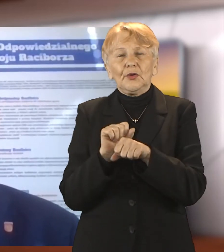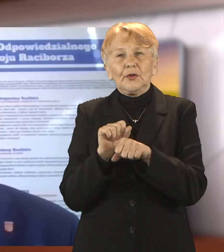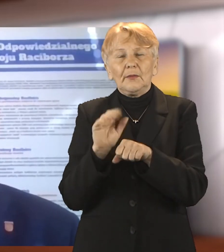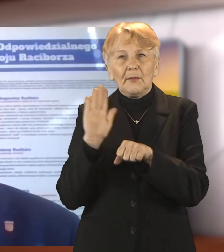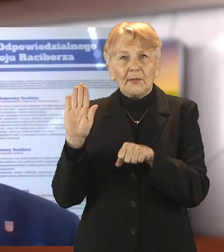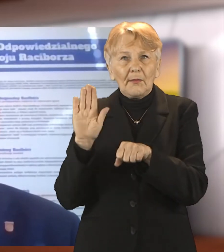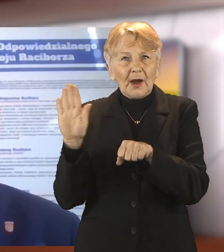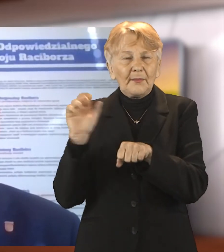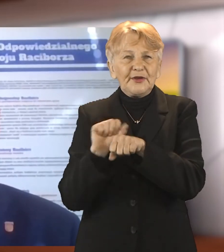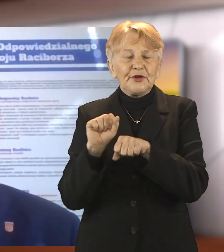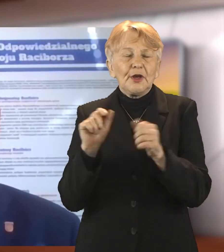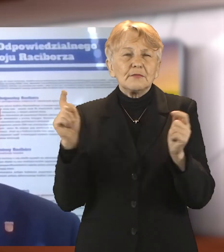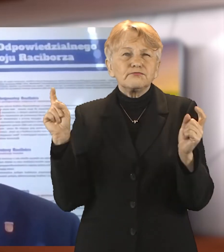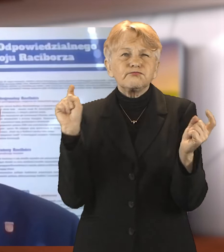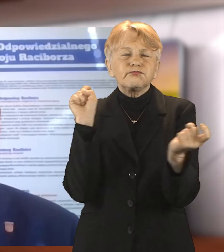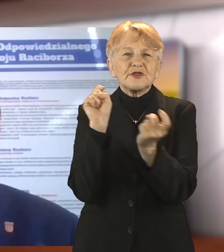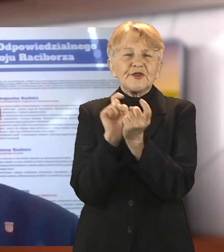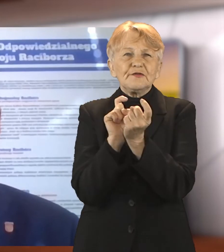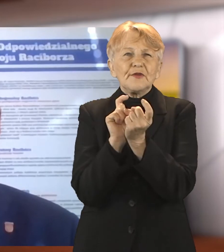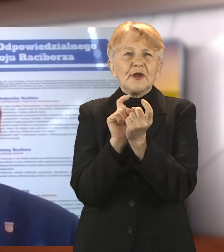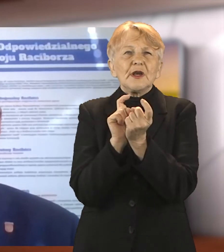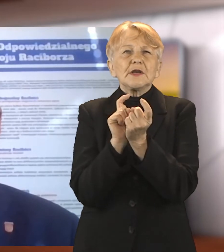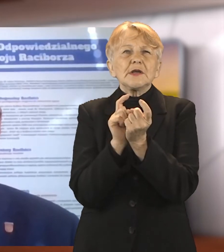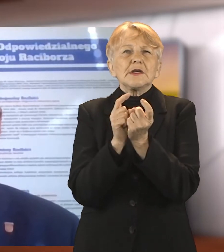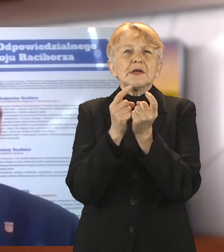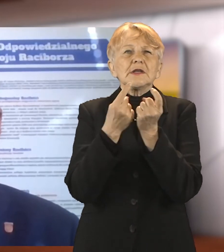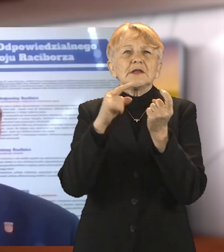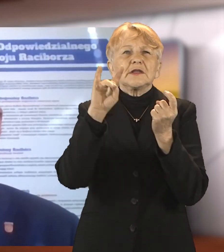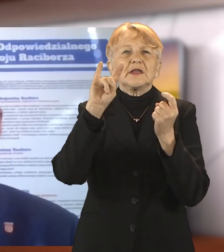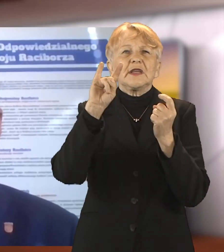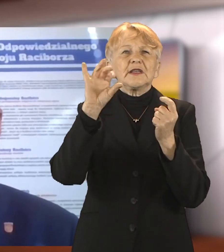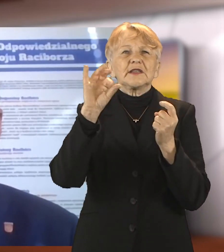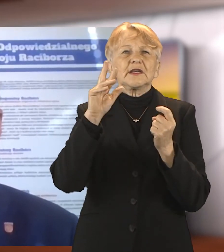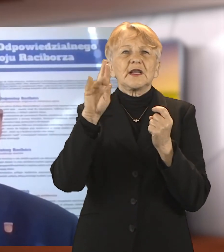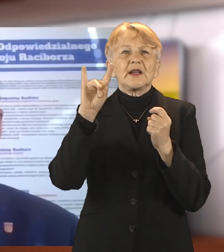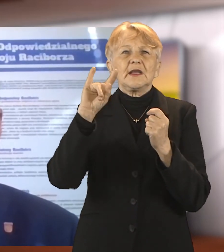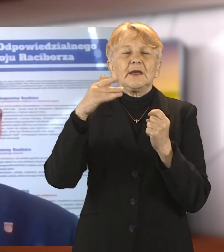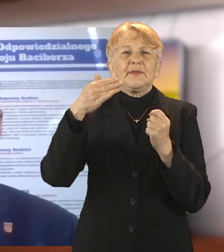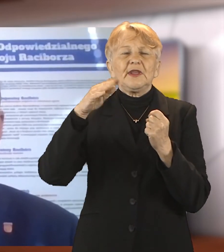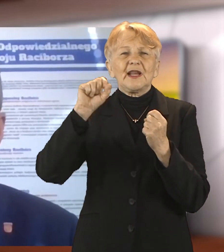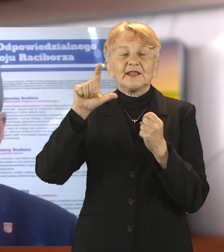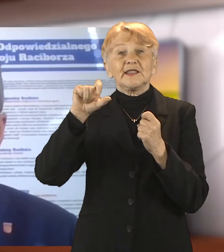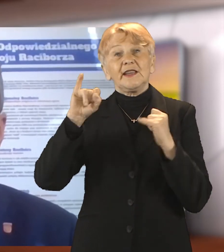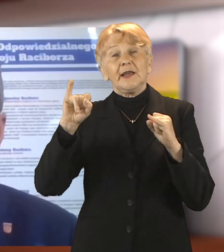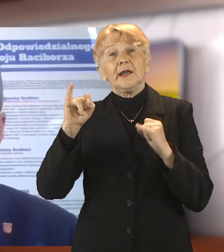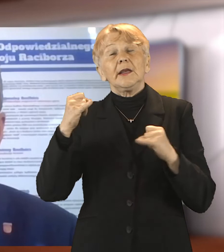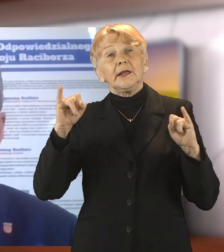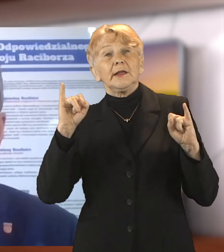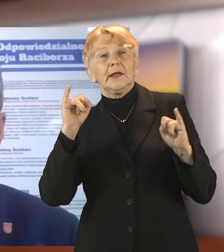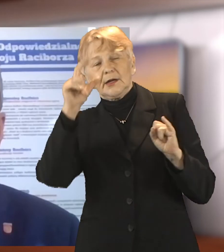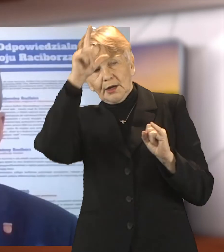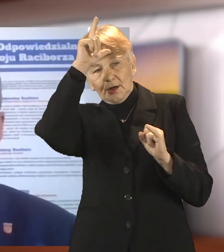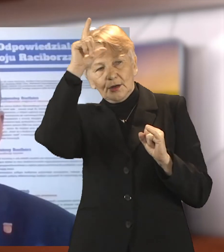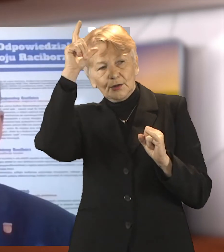raciborskie Centrum Aktywnej Integracji Społecznej to inwestycja gmina, gminna, ale i to też był